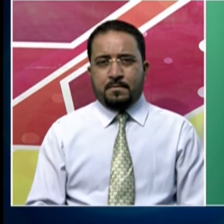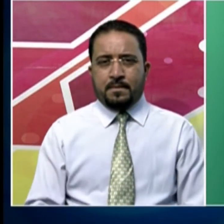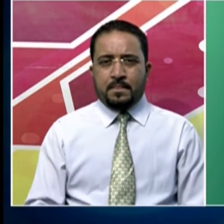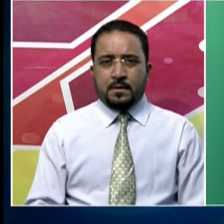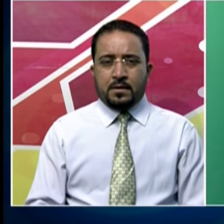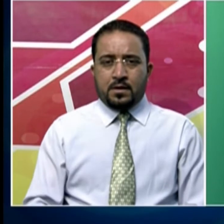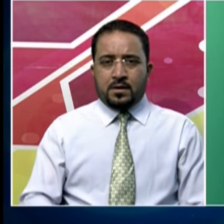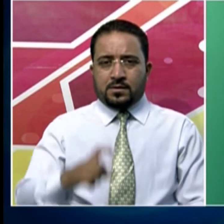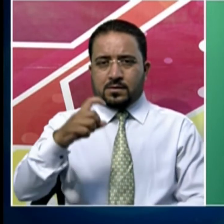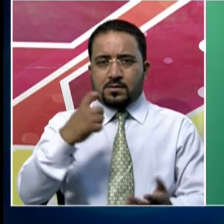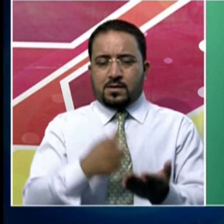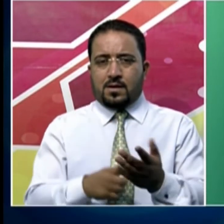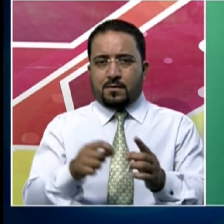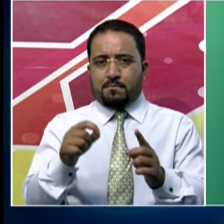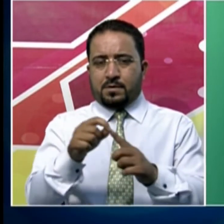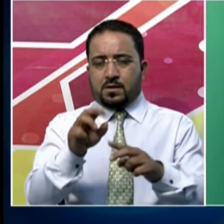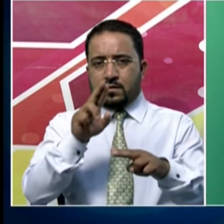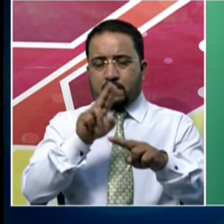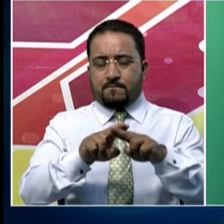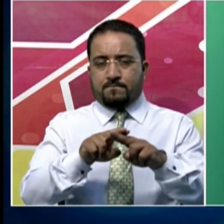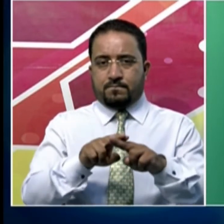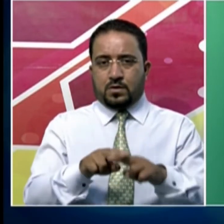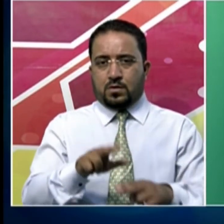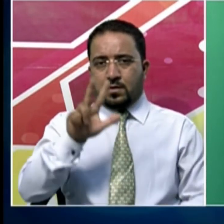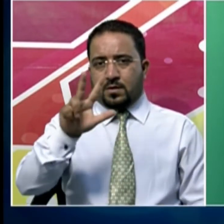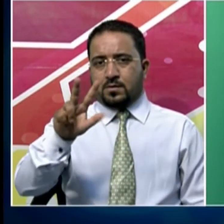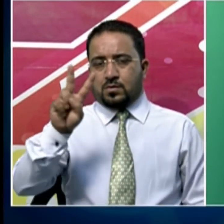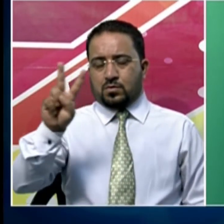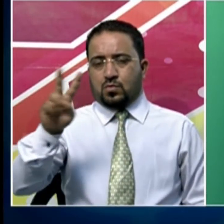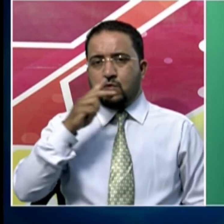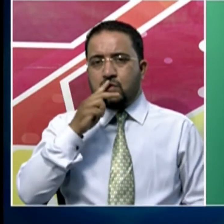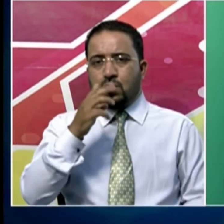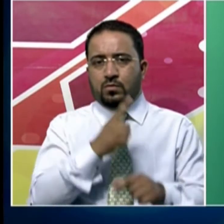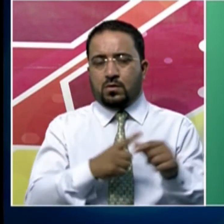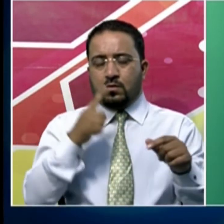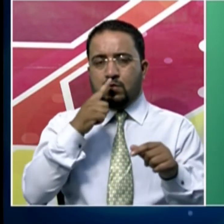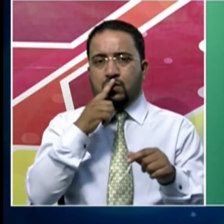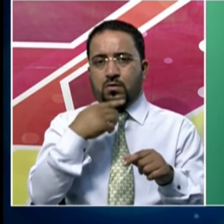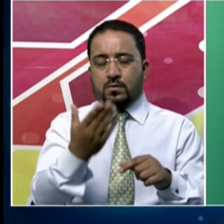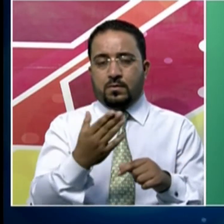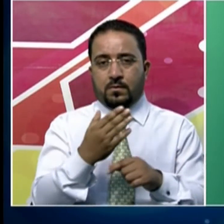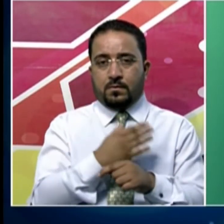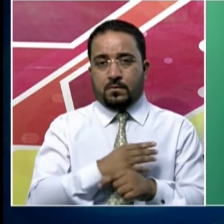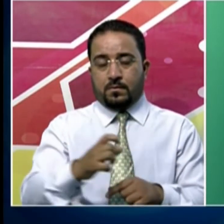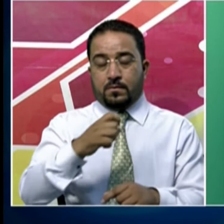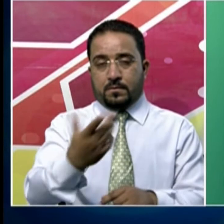سی آر پی ایف آج اپنا بیاسوی اسوان یوم تاسیس منہ رہا ہے